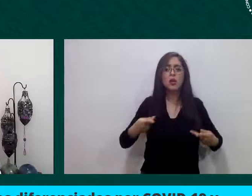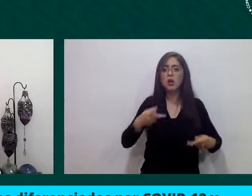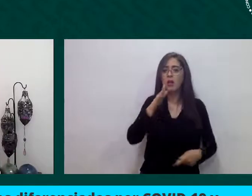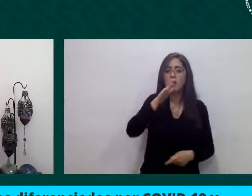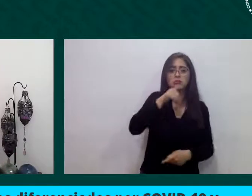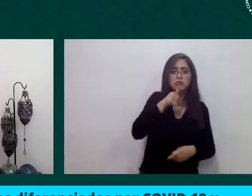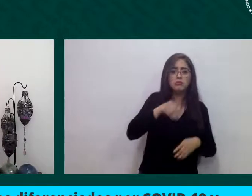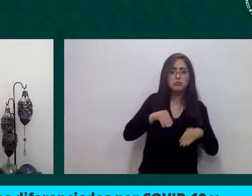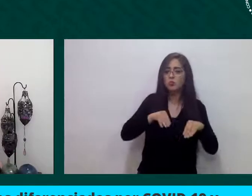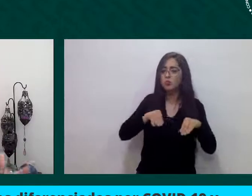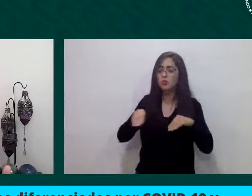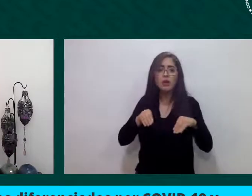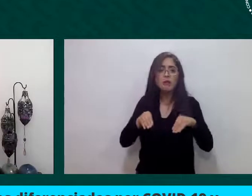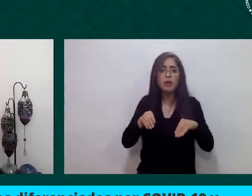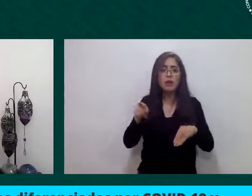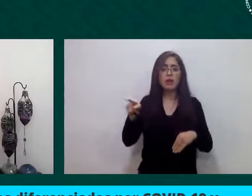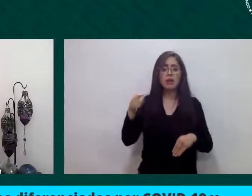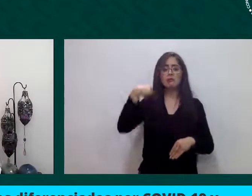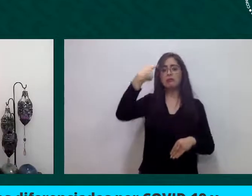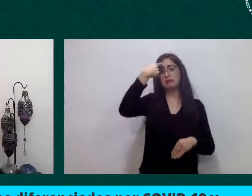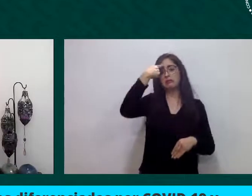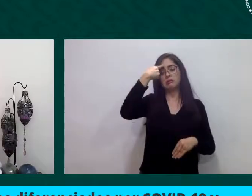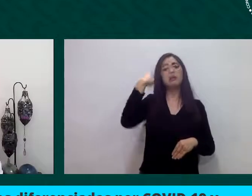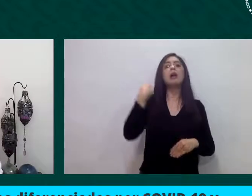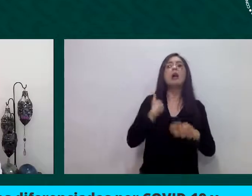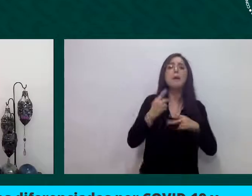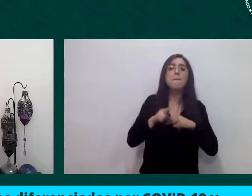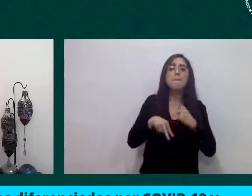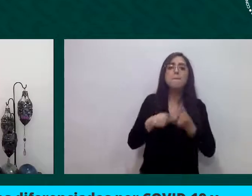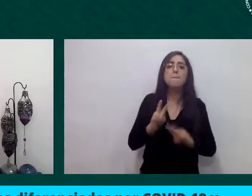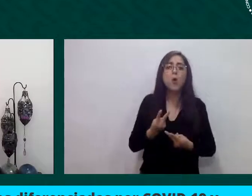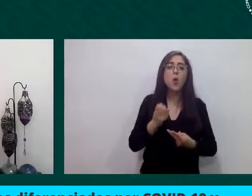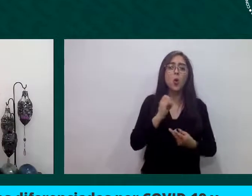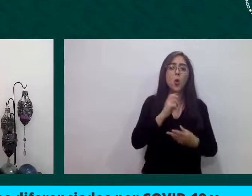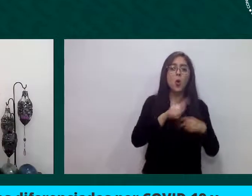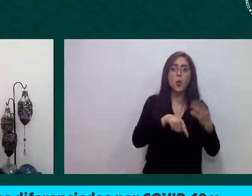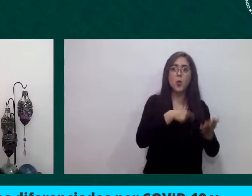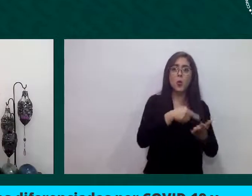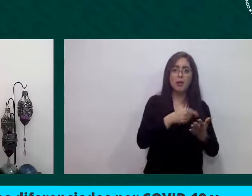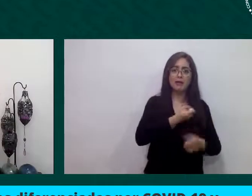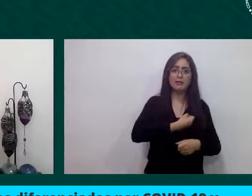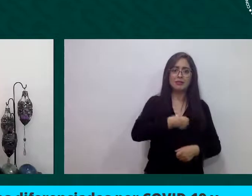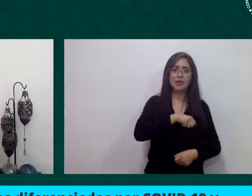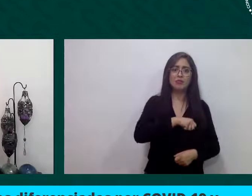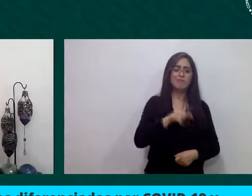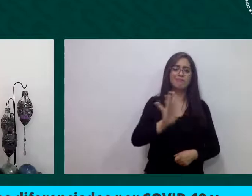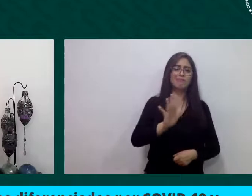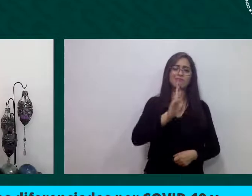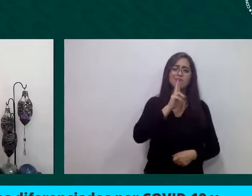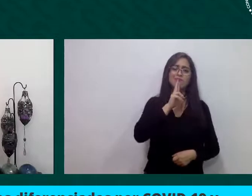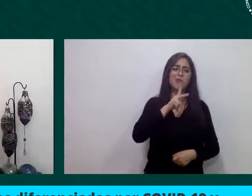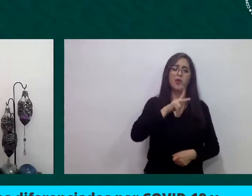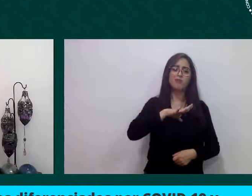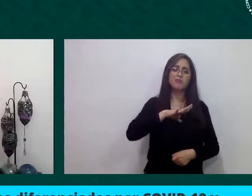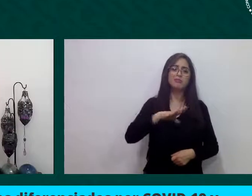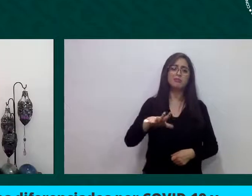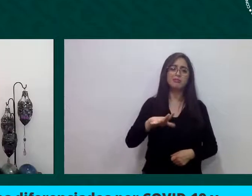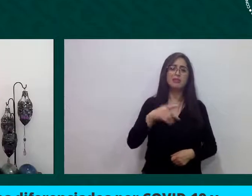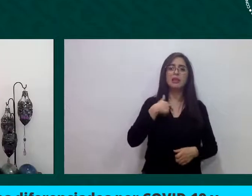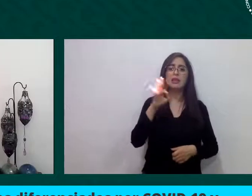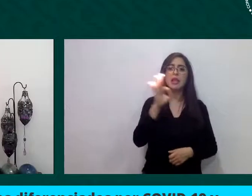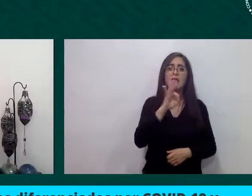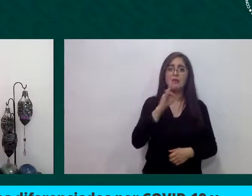acudir a estos centros de salud por miedo a discriminación, por miedo a poder ser reportados con autoridades